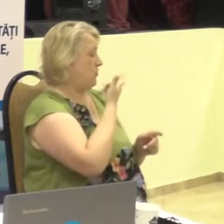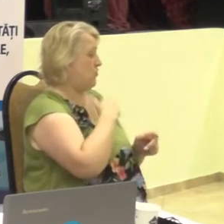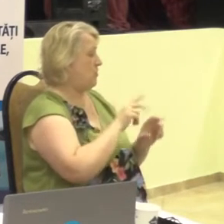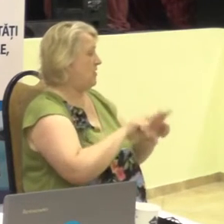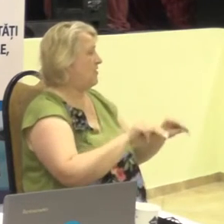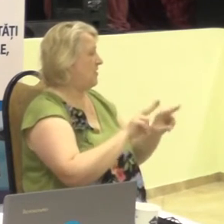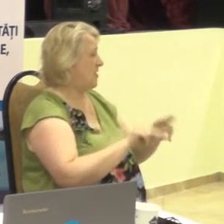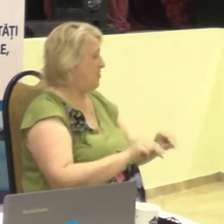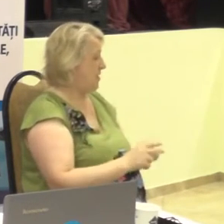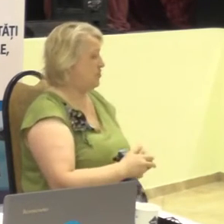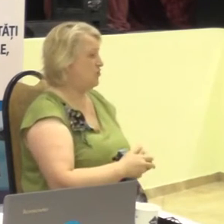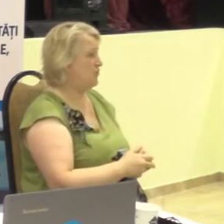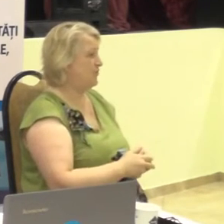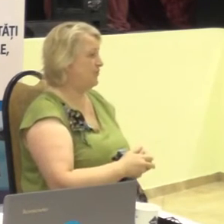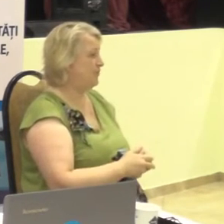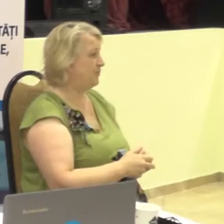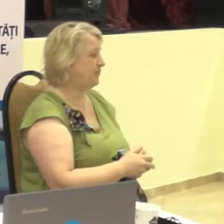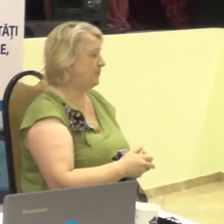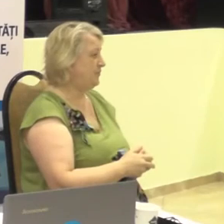Babici. Vă rog!